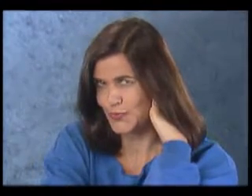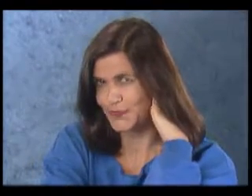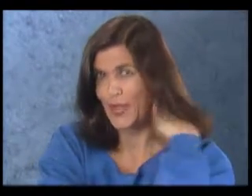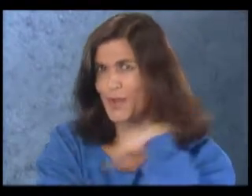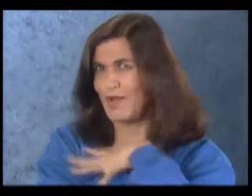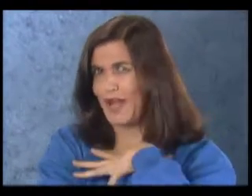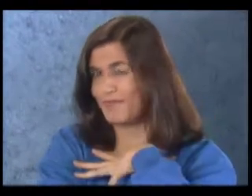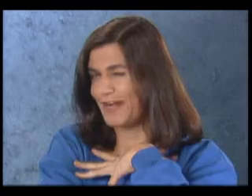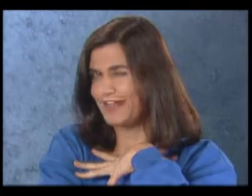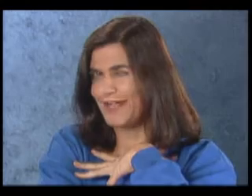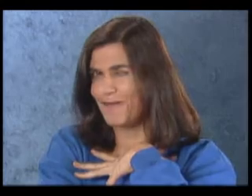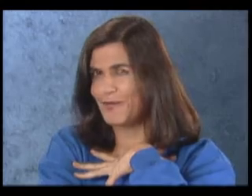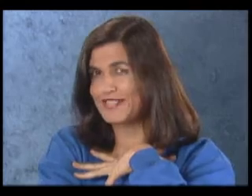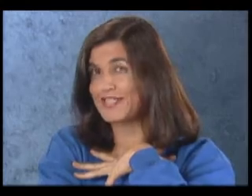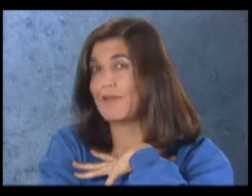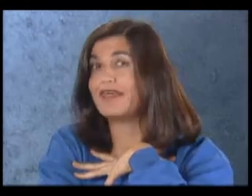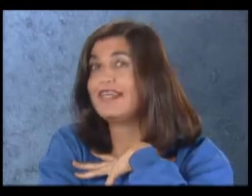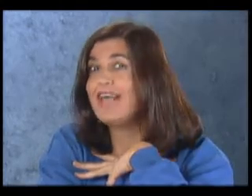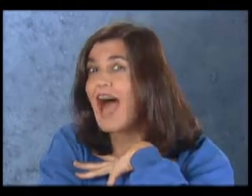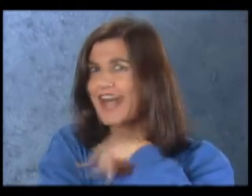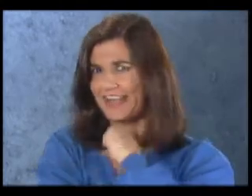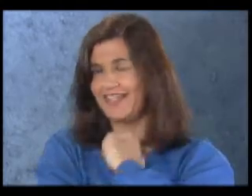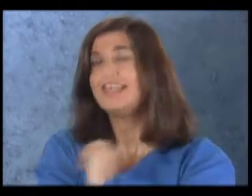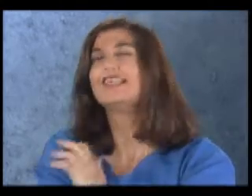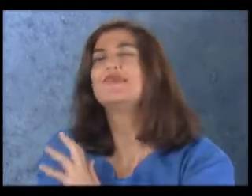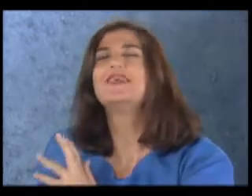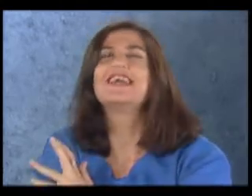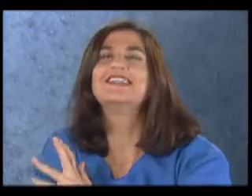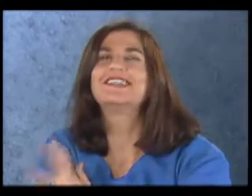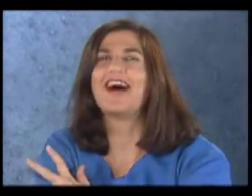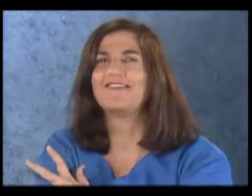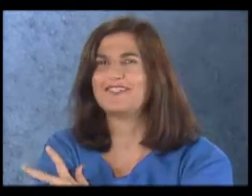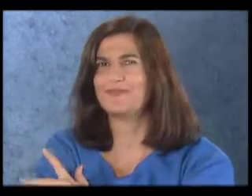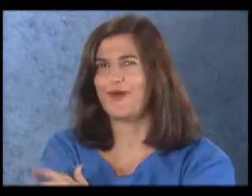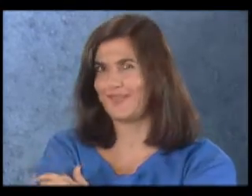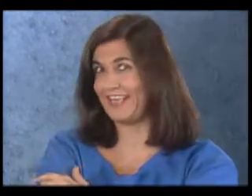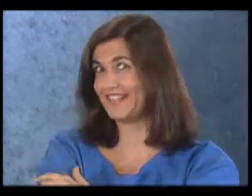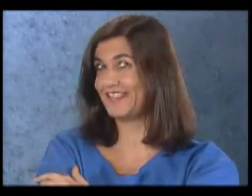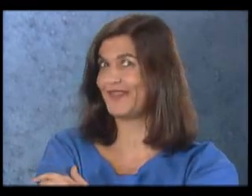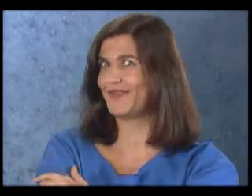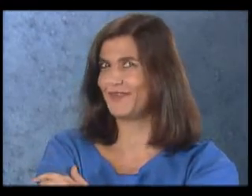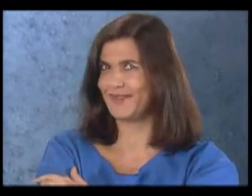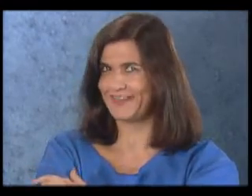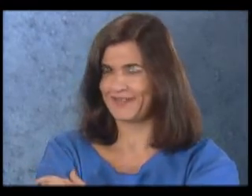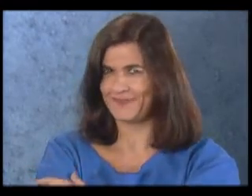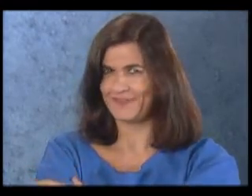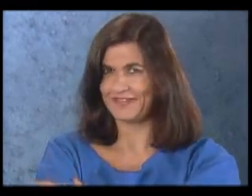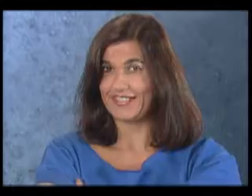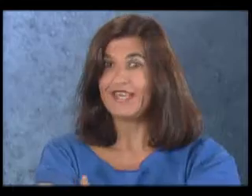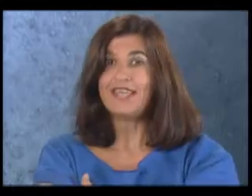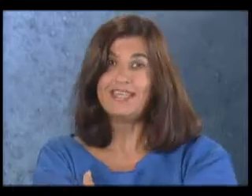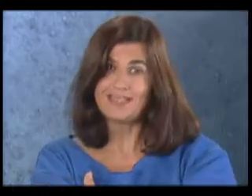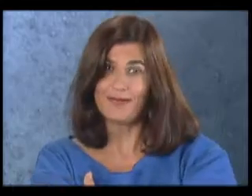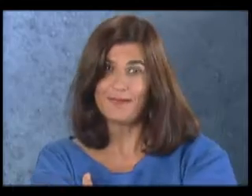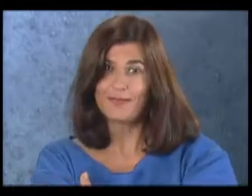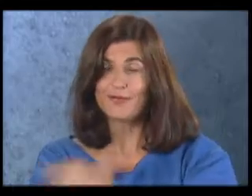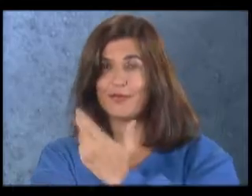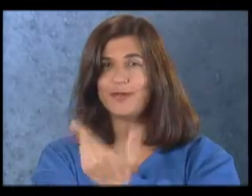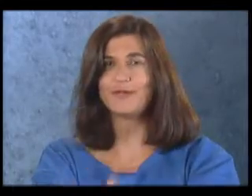morava uma linda moça chamada Yara, que também cantava de modo encantador. E então o